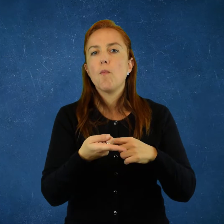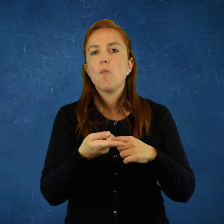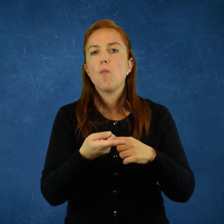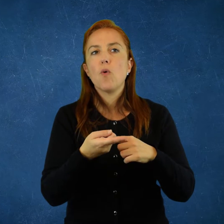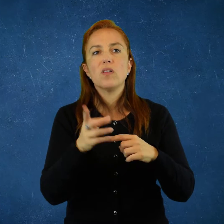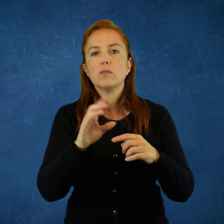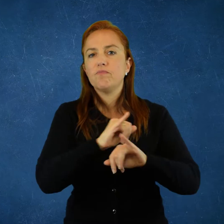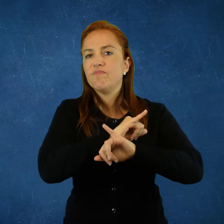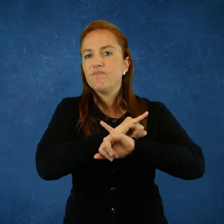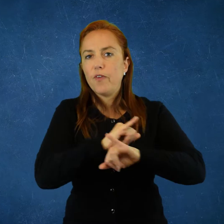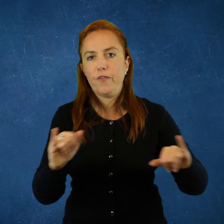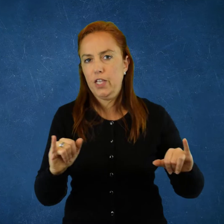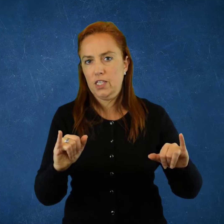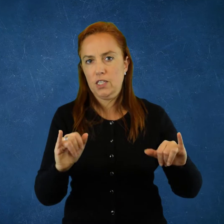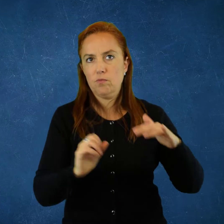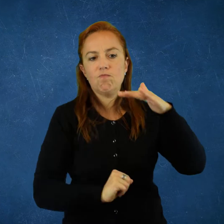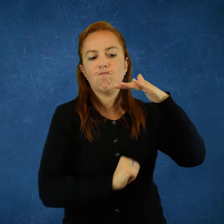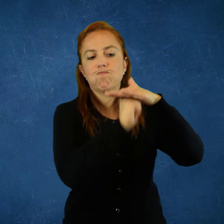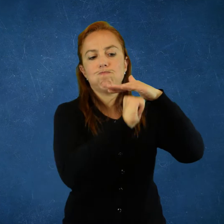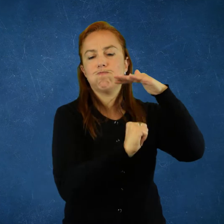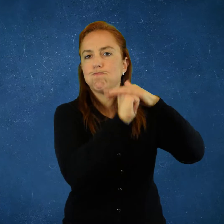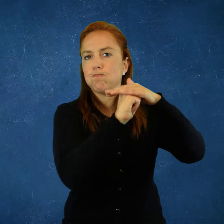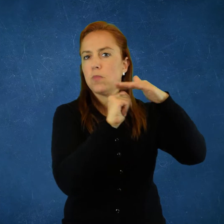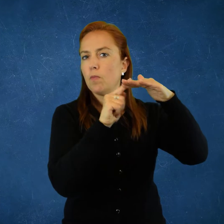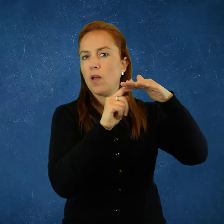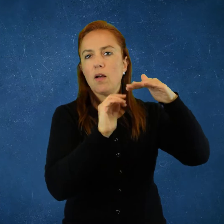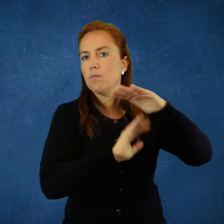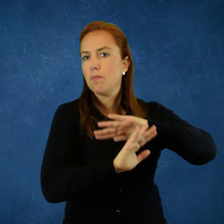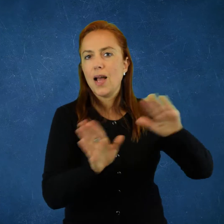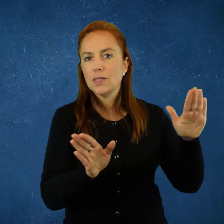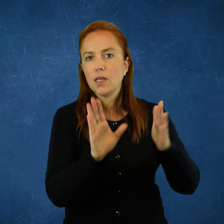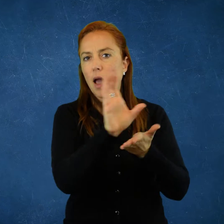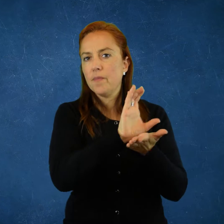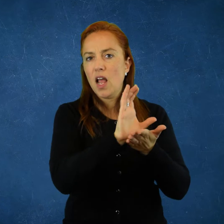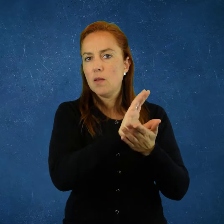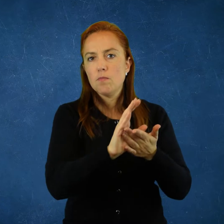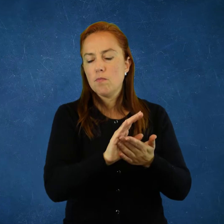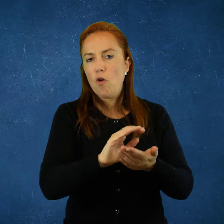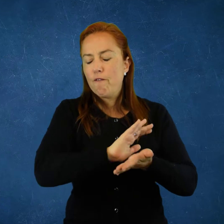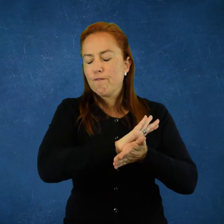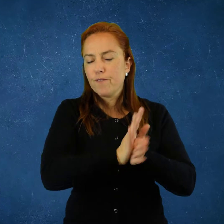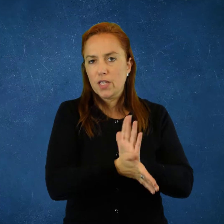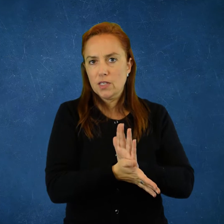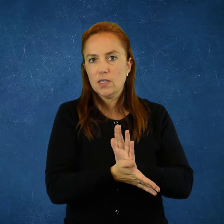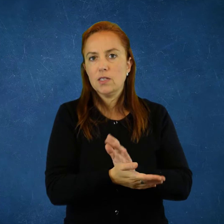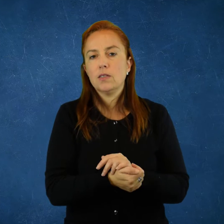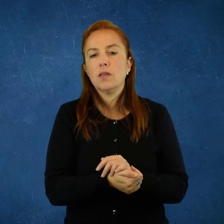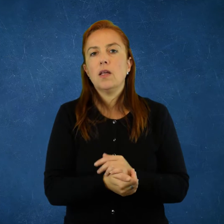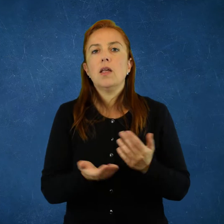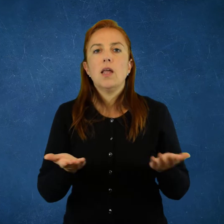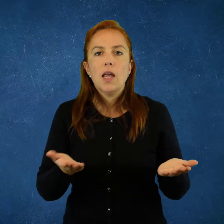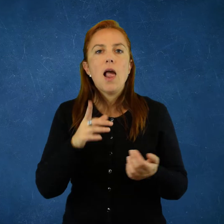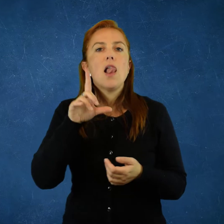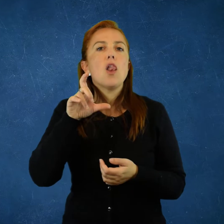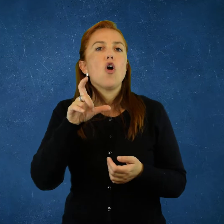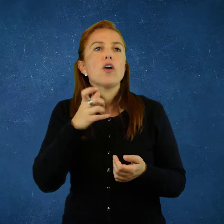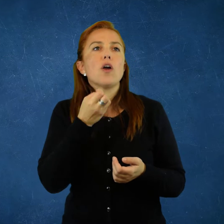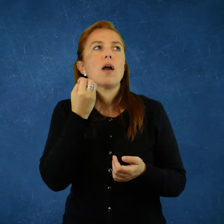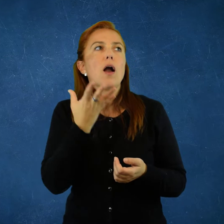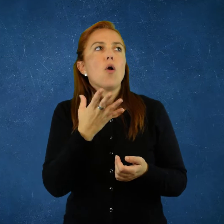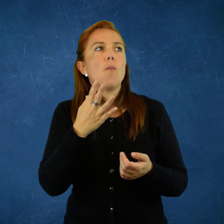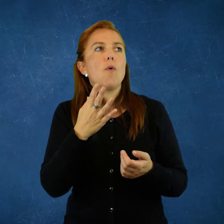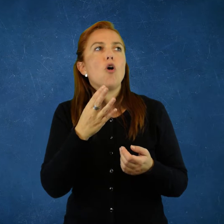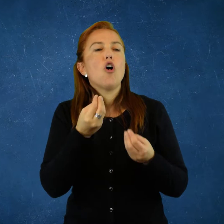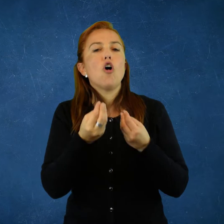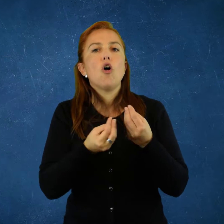posteriormente lo más probable es que llegara el acabose, el final del capitalismo. Capitalismo, ustedes